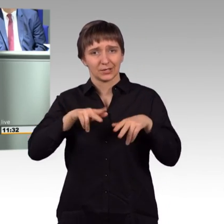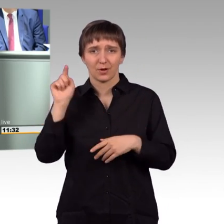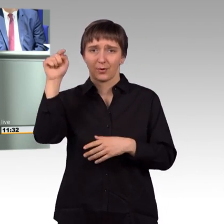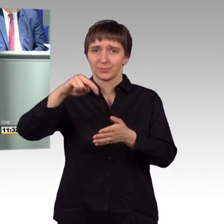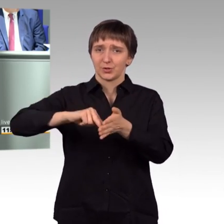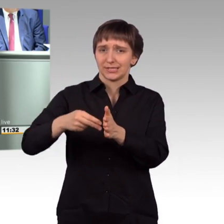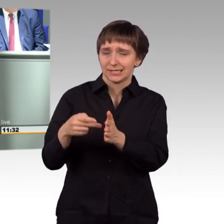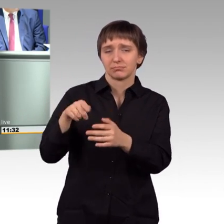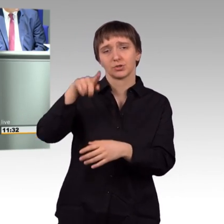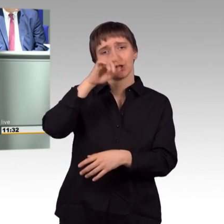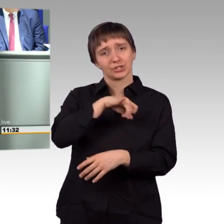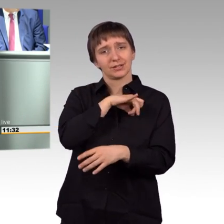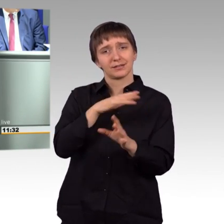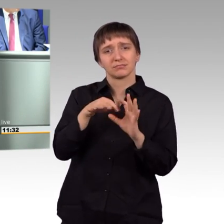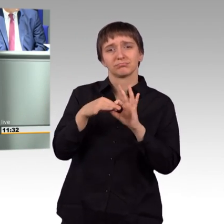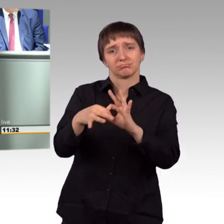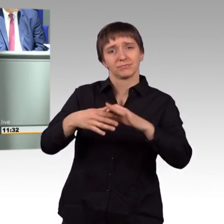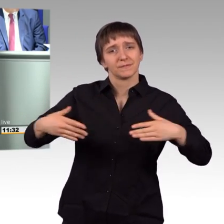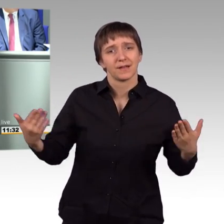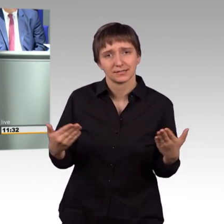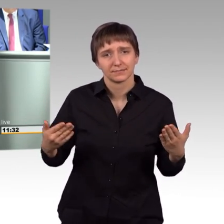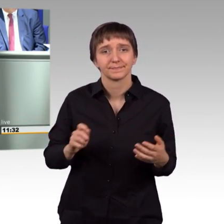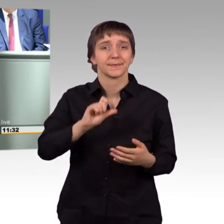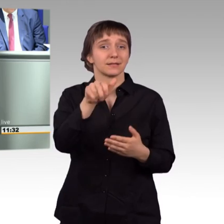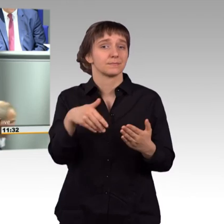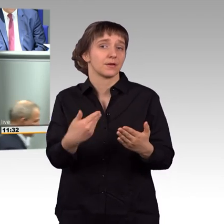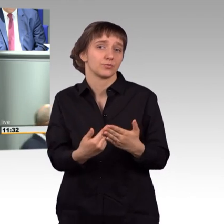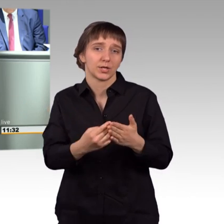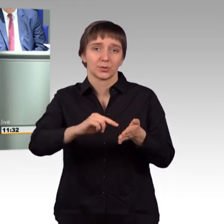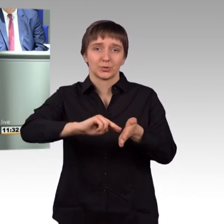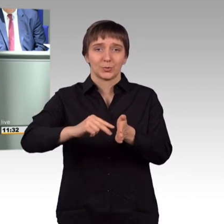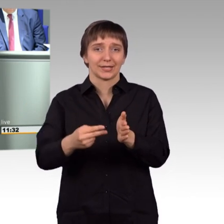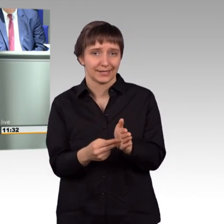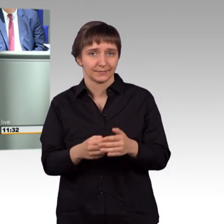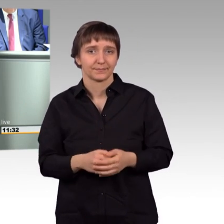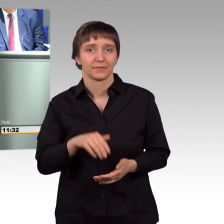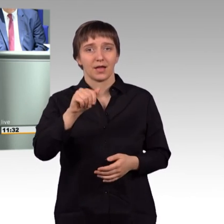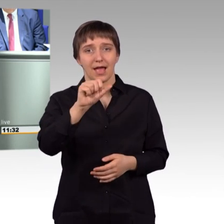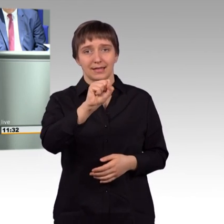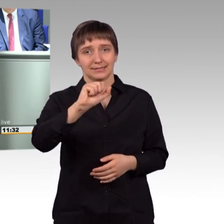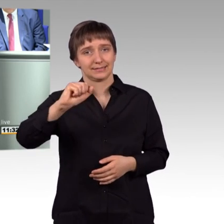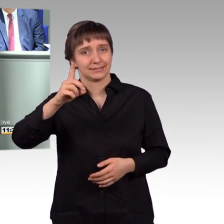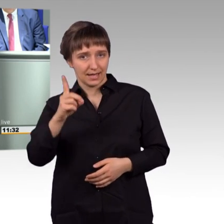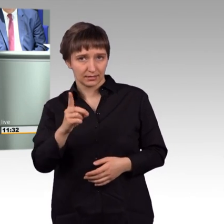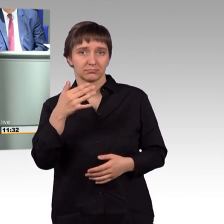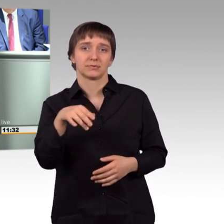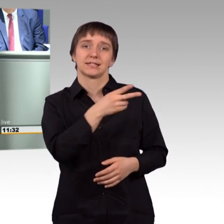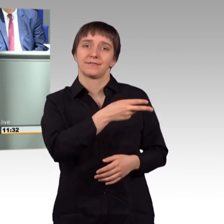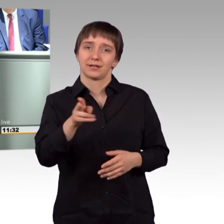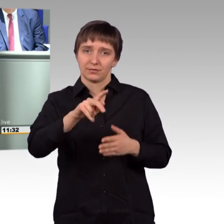Und nehmen wir doch als erstes Beispiel Syrien. Assad ist seit 2000 Präsident von Syrien.